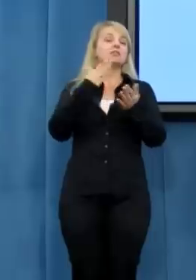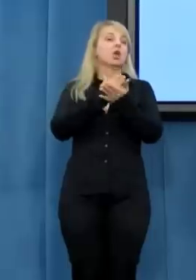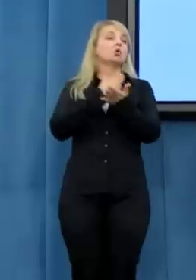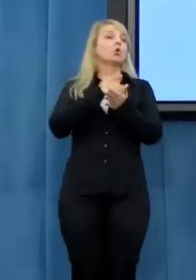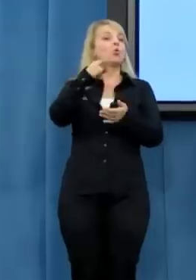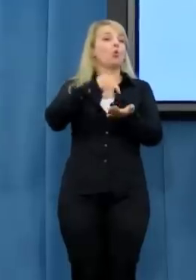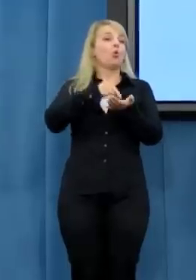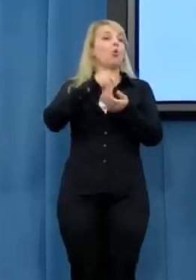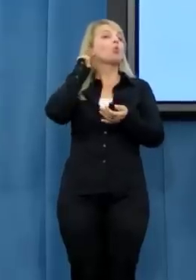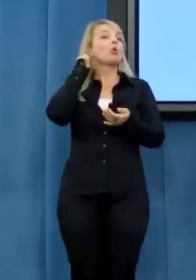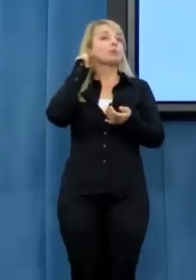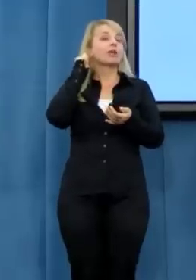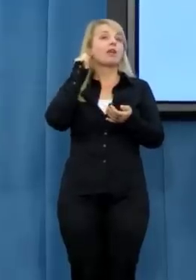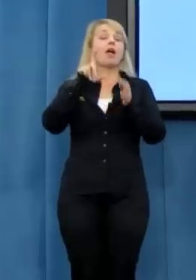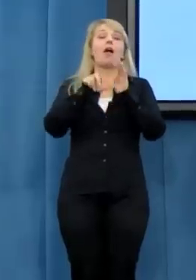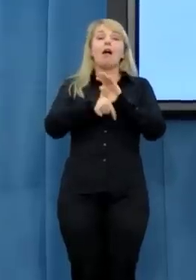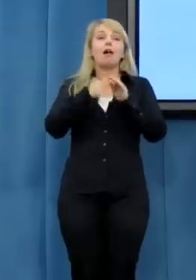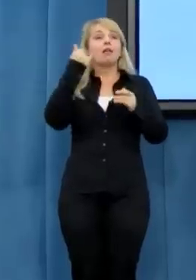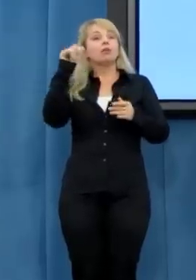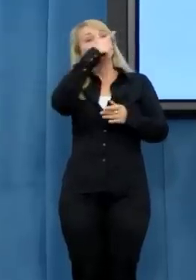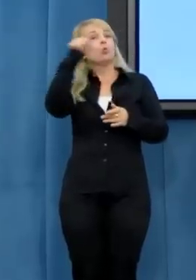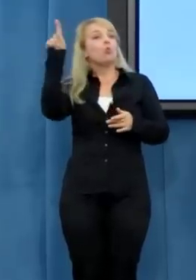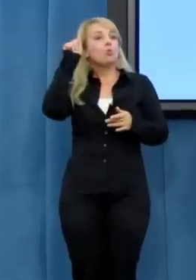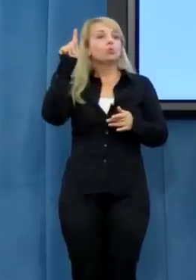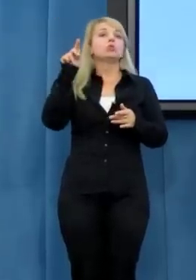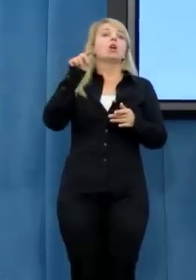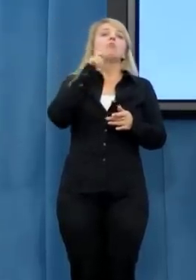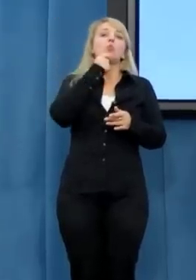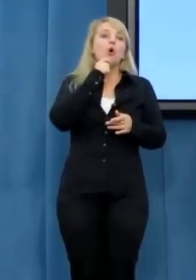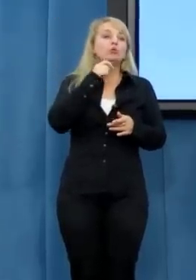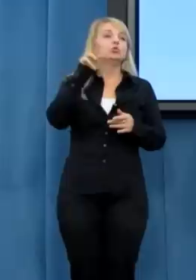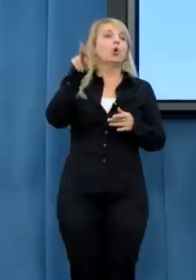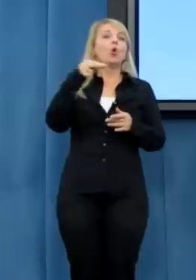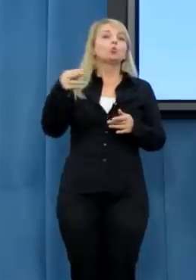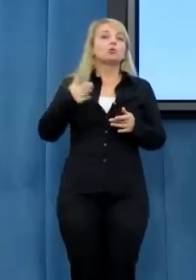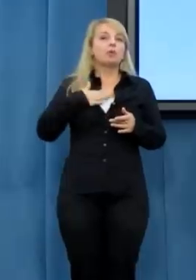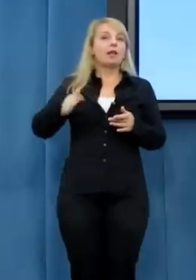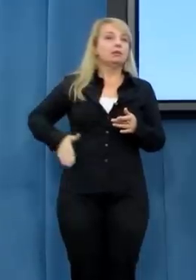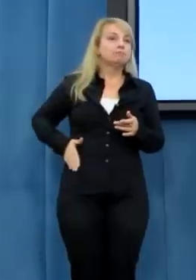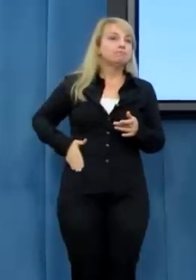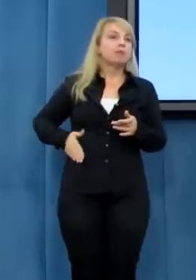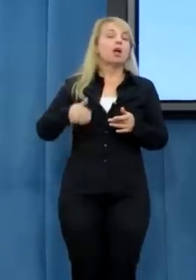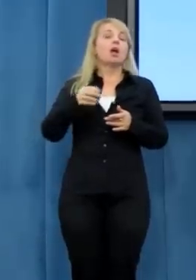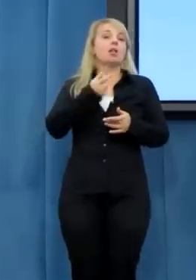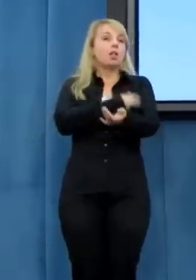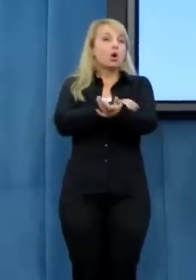tych wszystkich anonimowych, często młodych ludzi, którzy